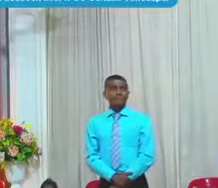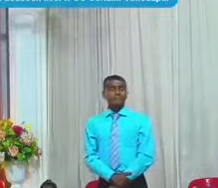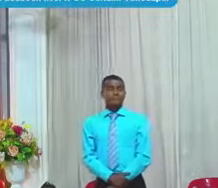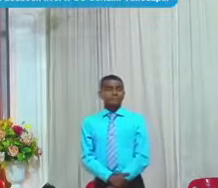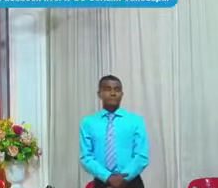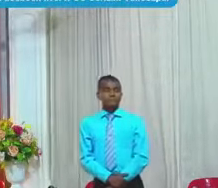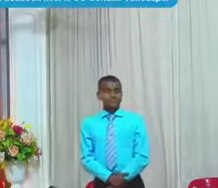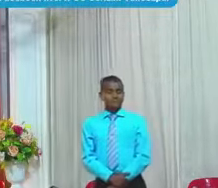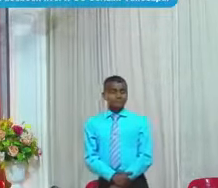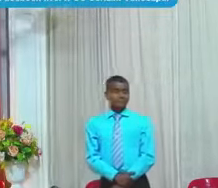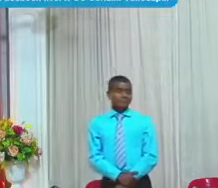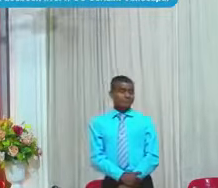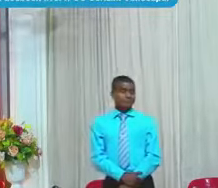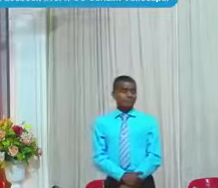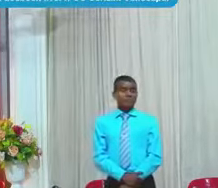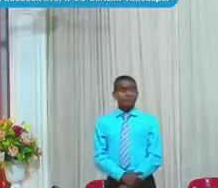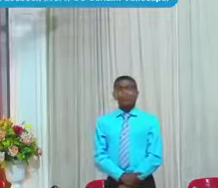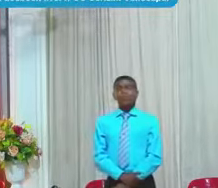Bien Todos sabemos